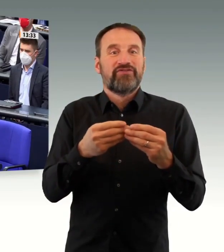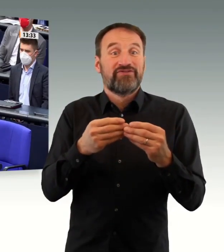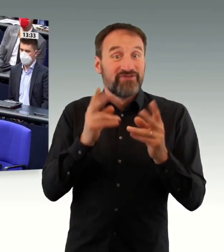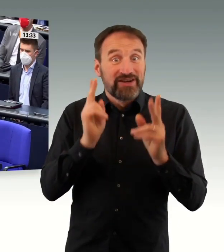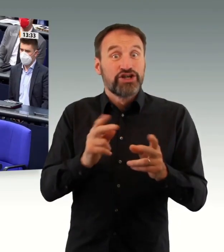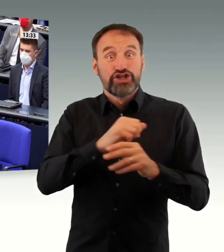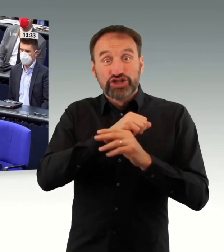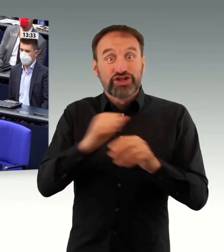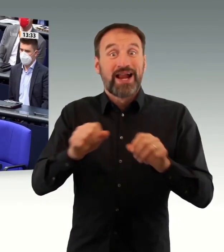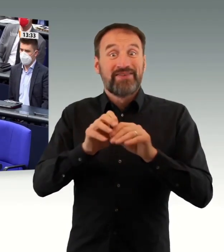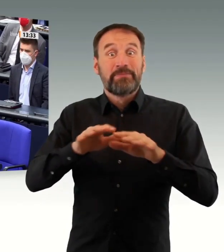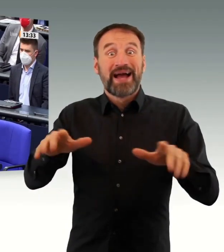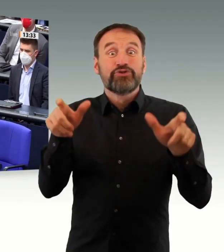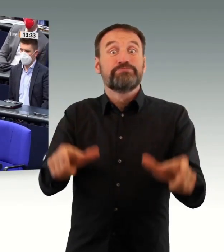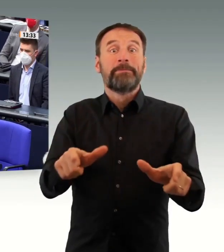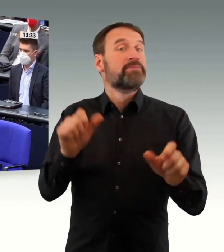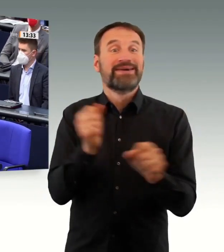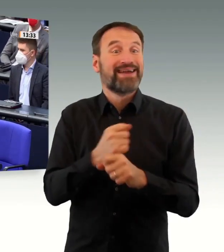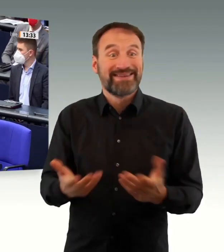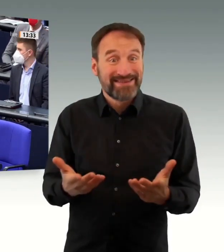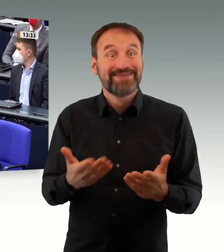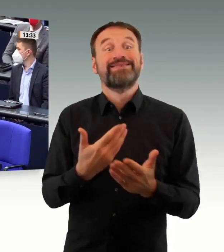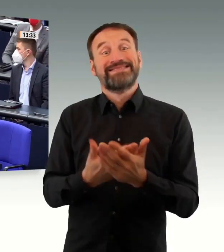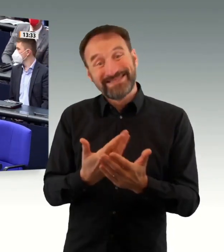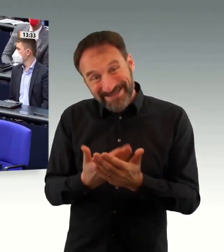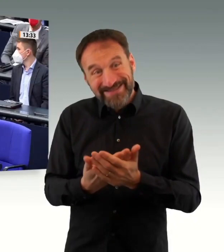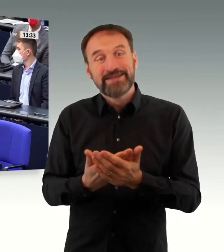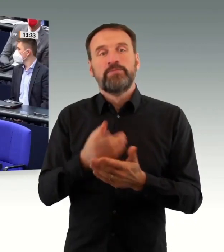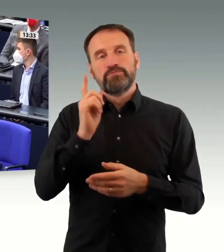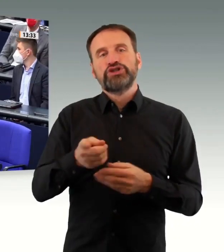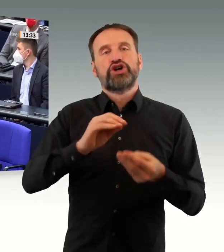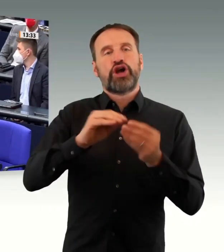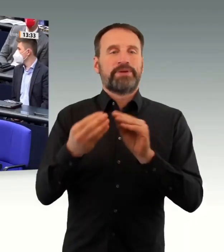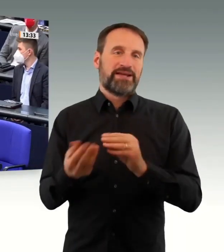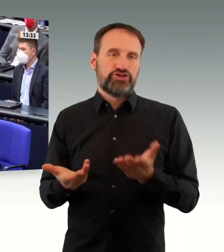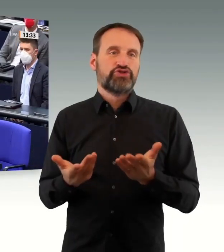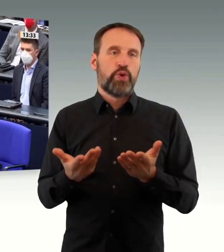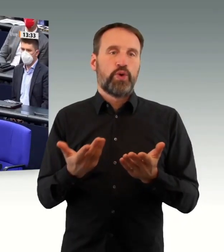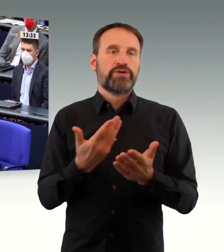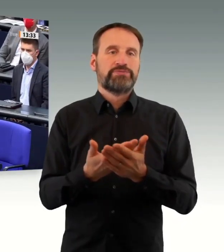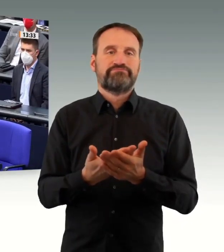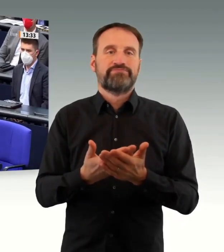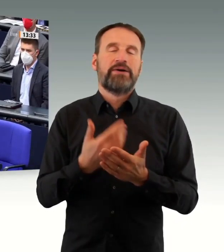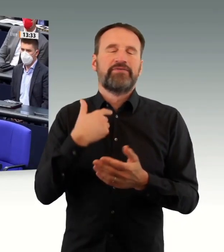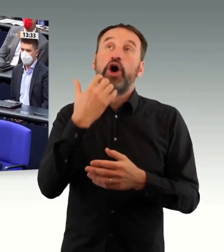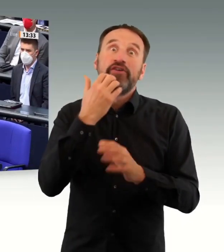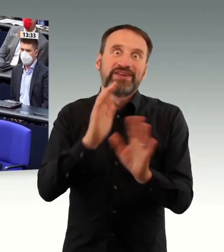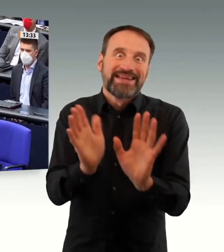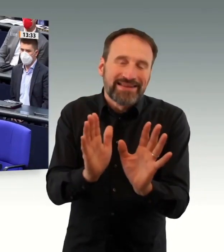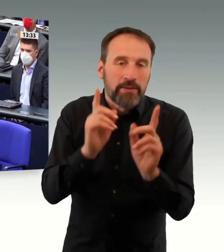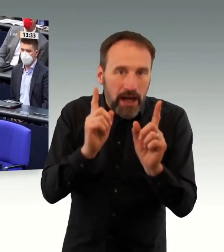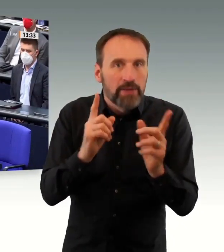mitarbeiten zu können. Und daher werden wir diese Brücke, die werden wir überqueren,